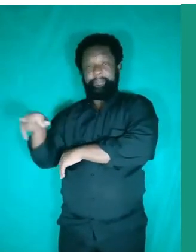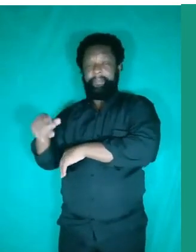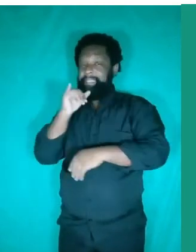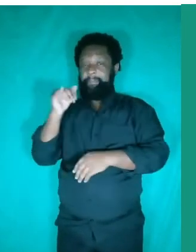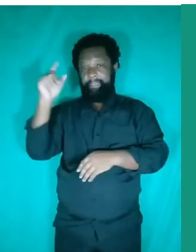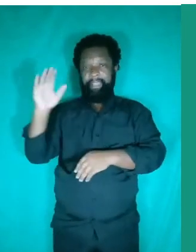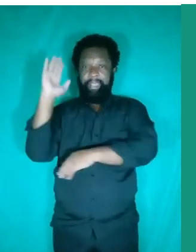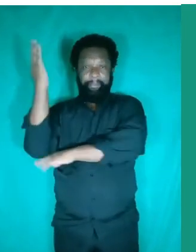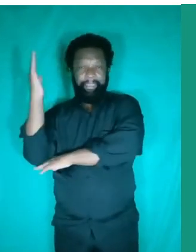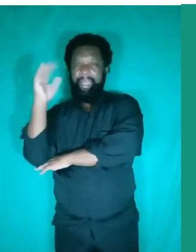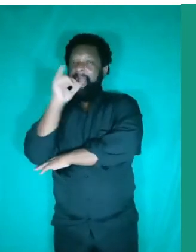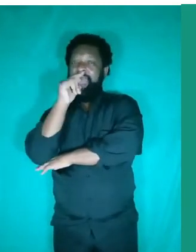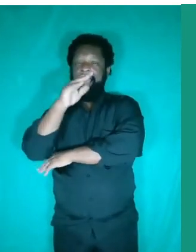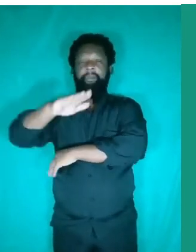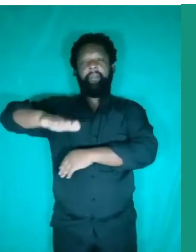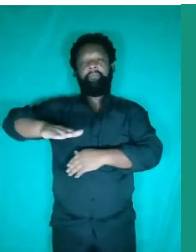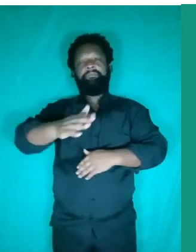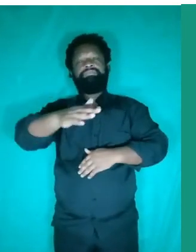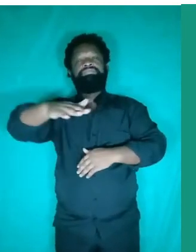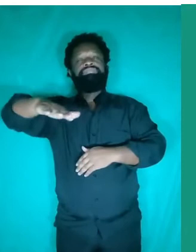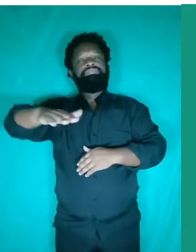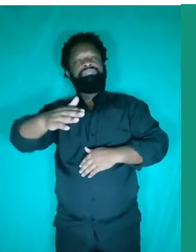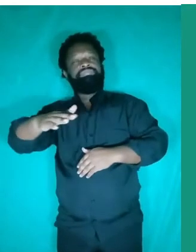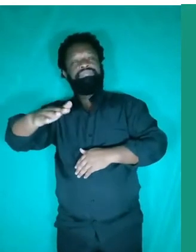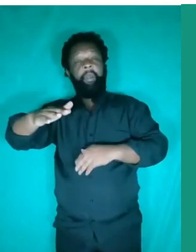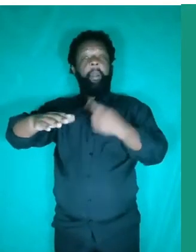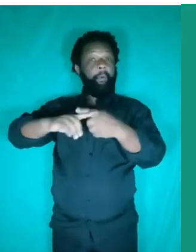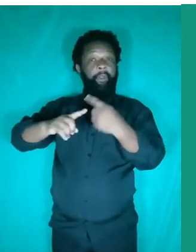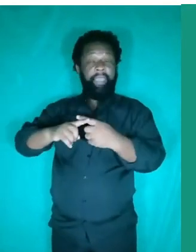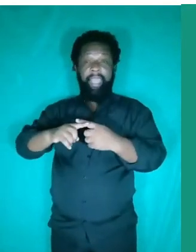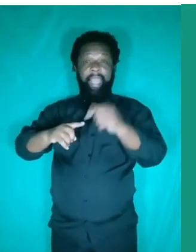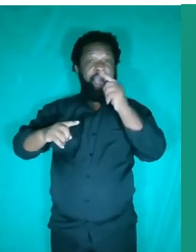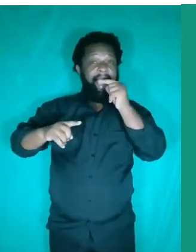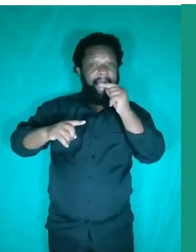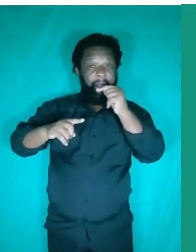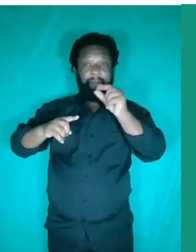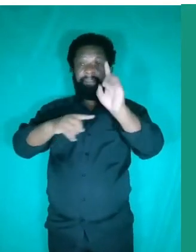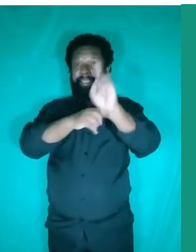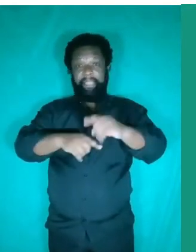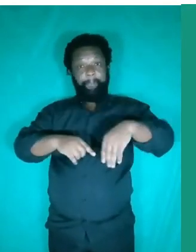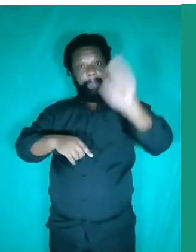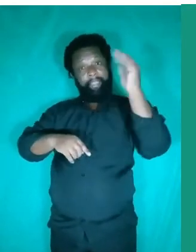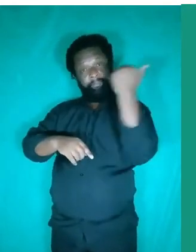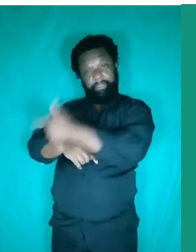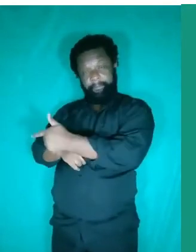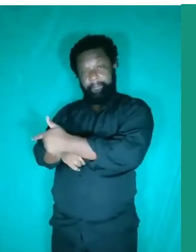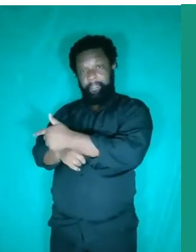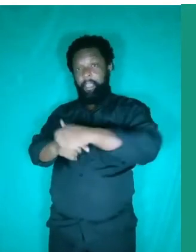a tendência da madeira é o que? É flutuar, porque a densidade da madeira é menor que a densidade da água. Agora, se você mergulhar,